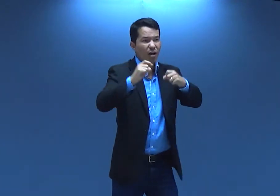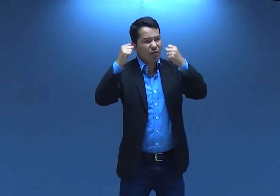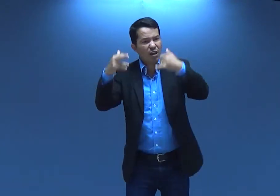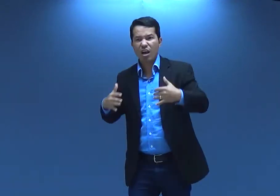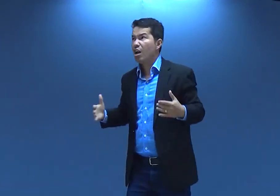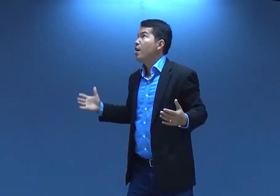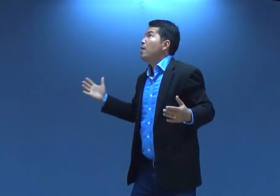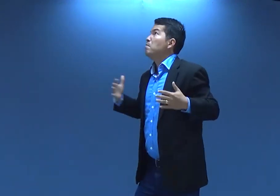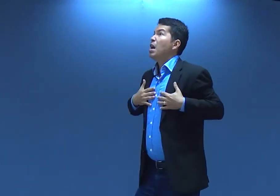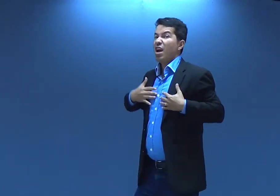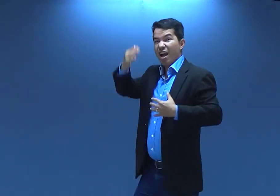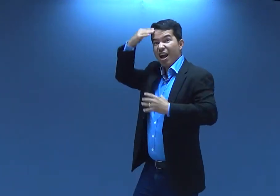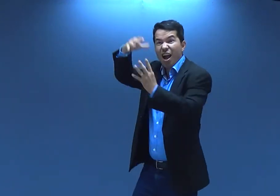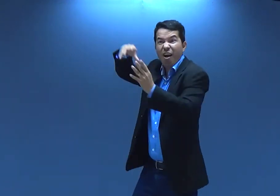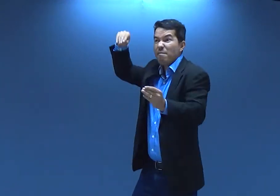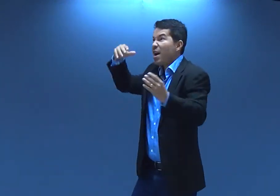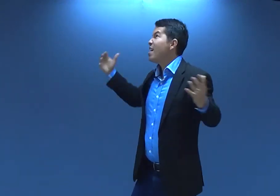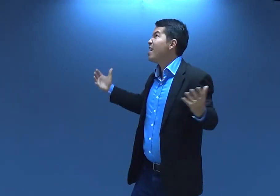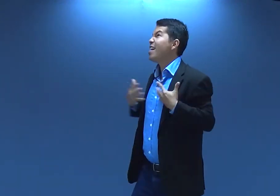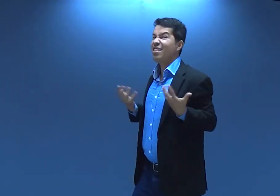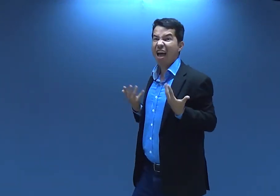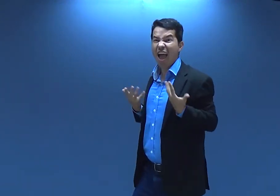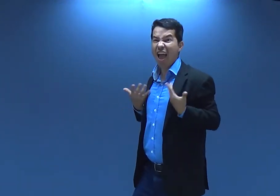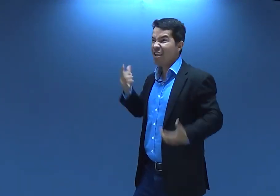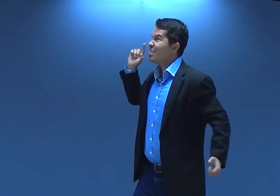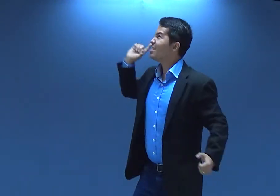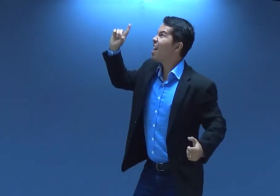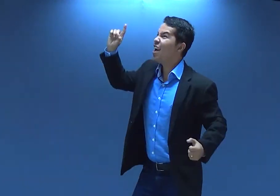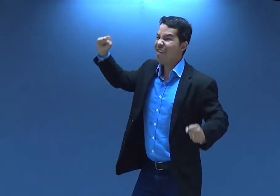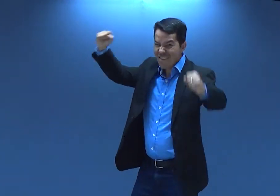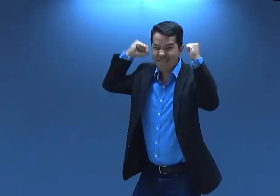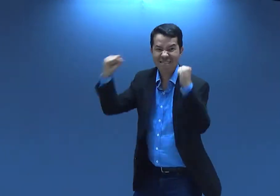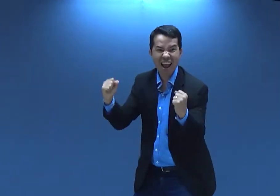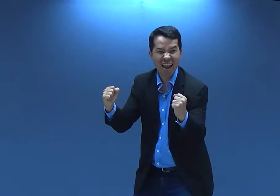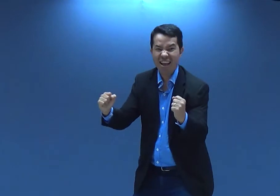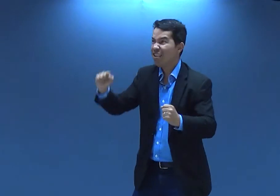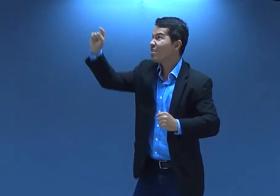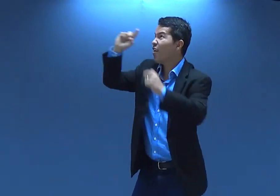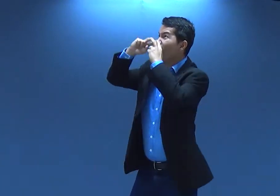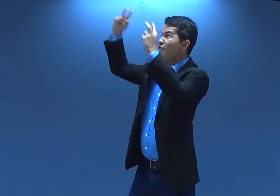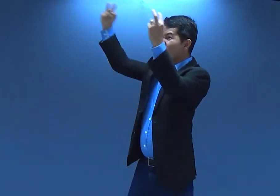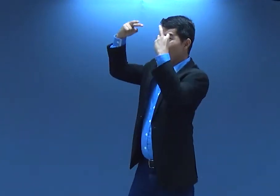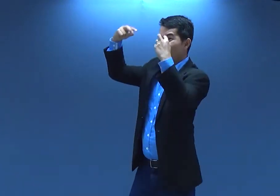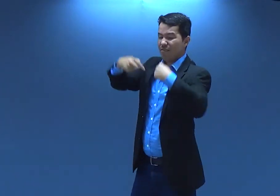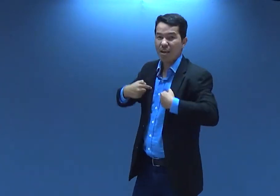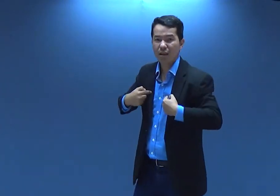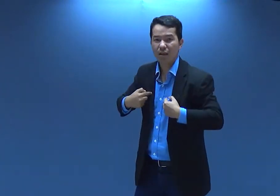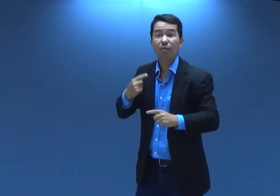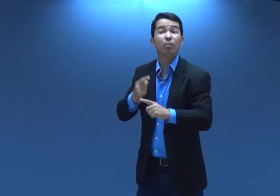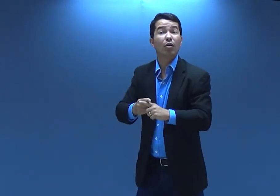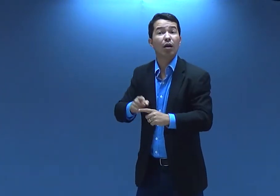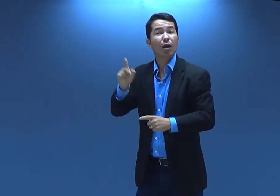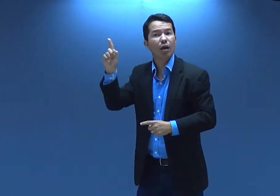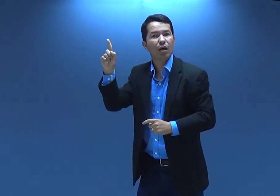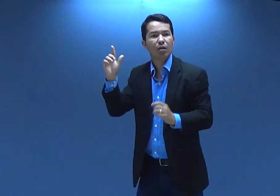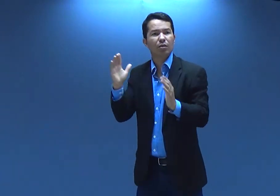Aí, depois, ele nunca se fala, né? diz que, ai, a minha alma se engrandece em Deus, porque Ele se atentou a mim.